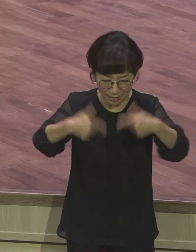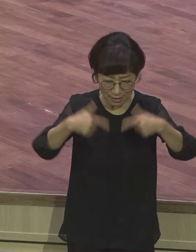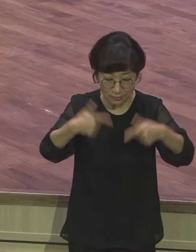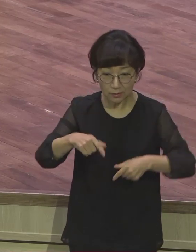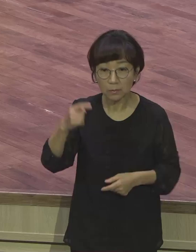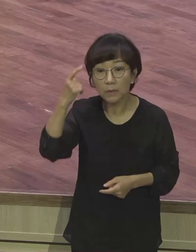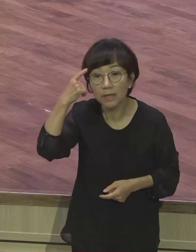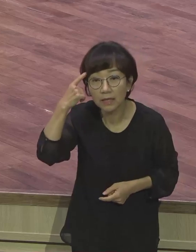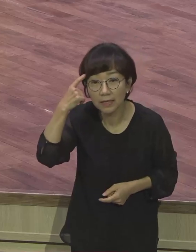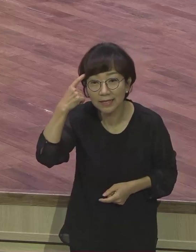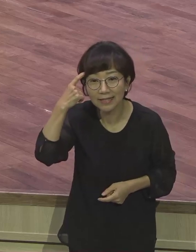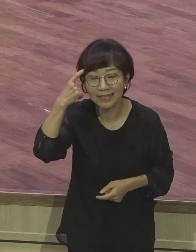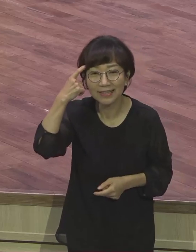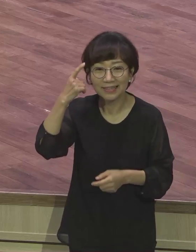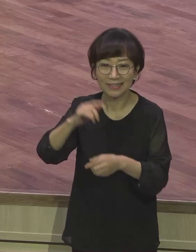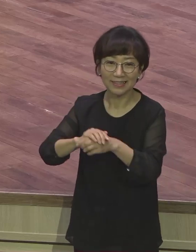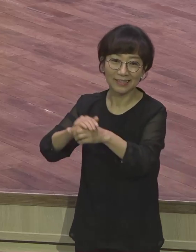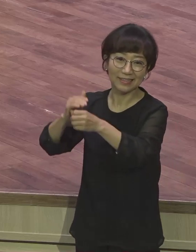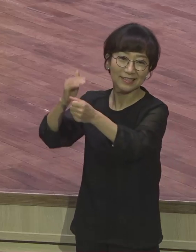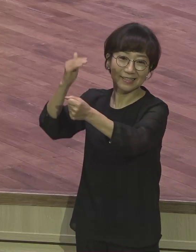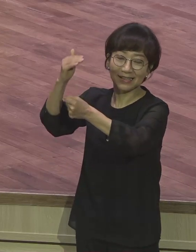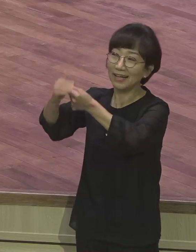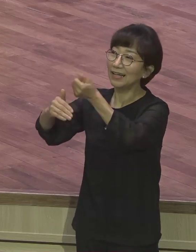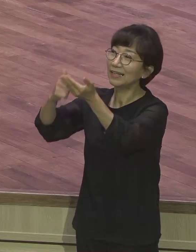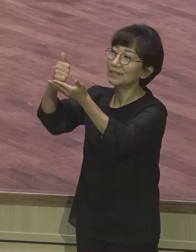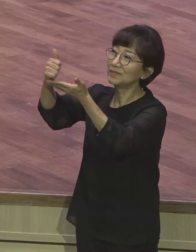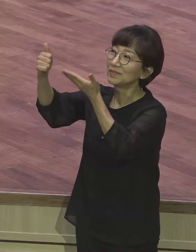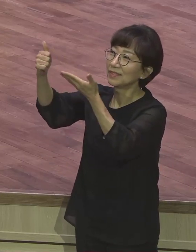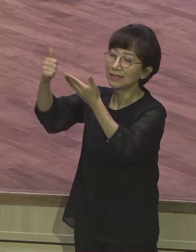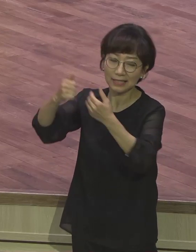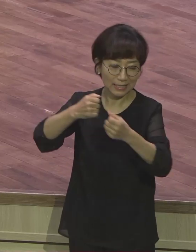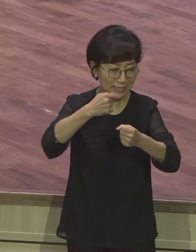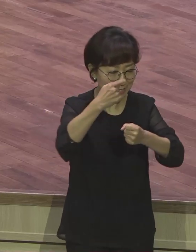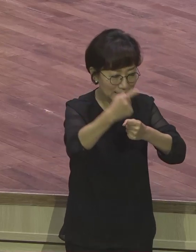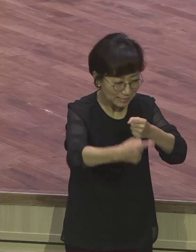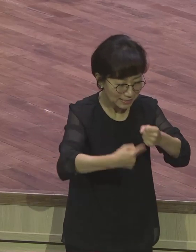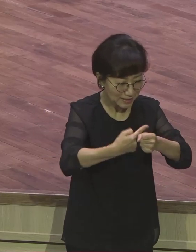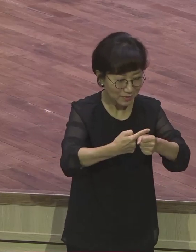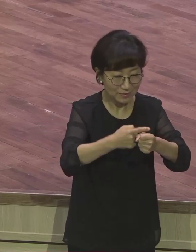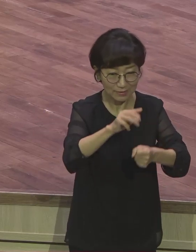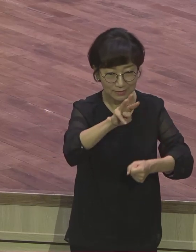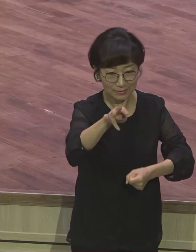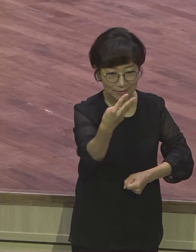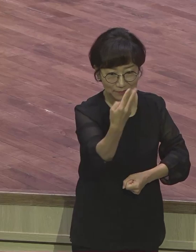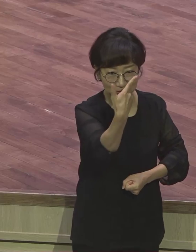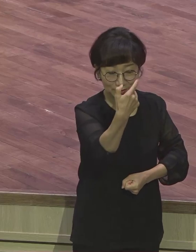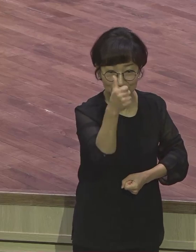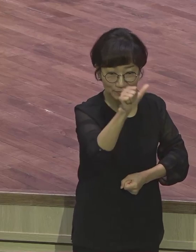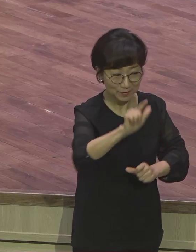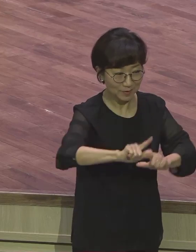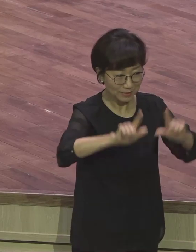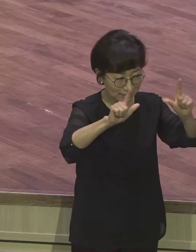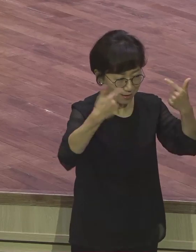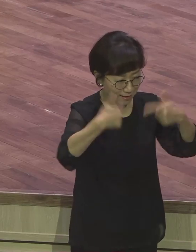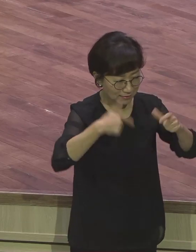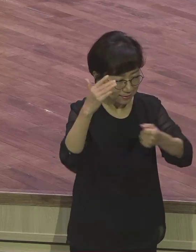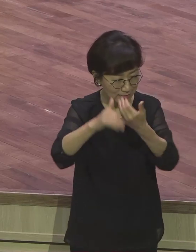하나님 앞에 늘 1년 내내 365일 하나님을 생각하고 하나님을